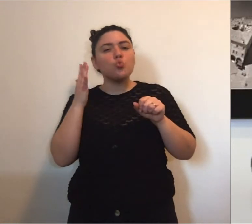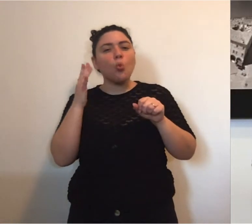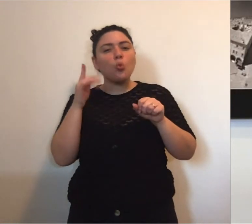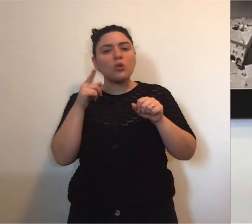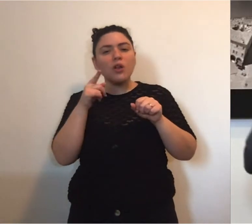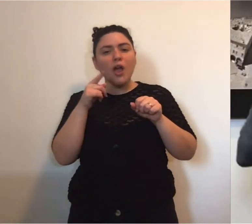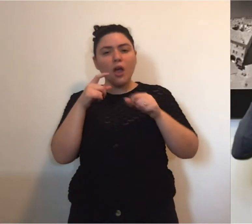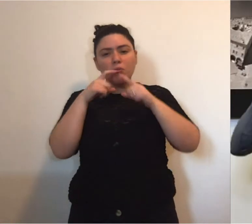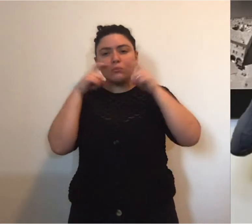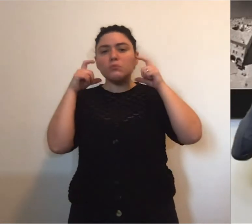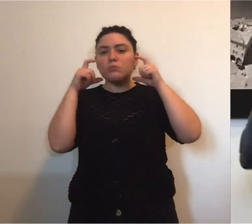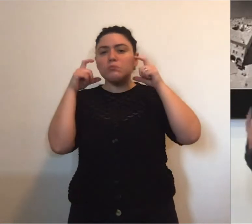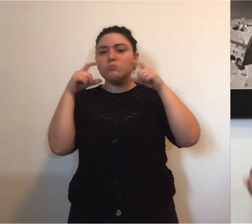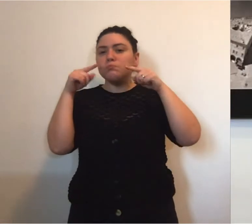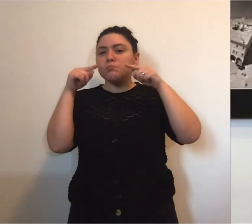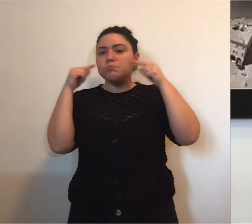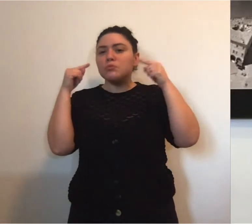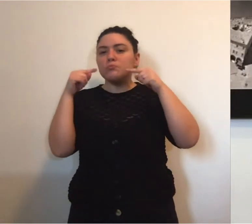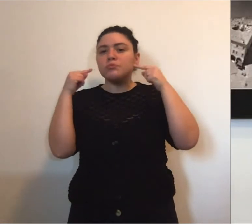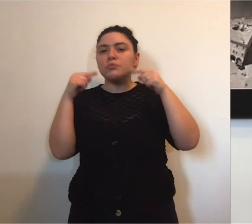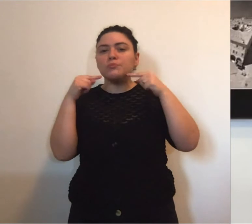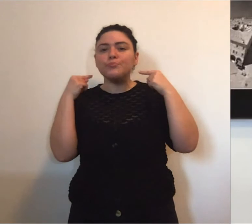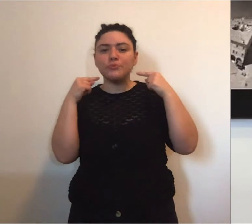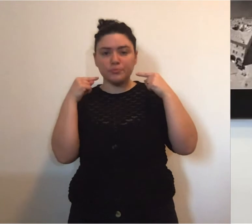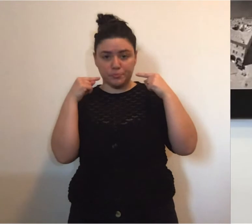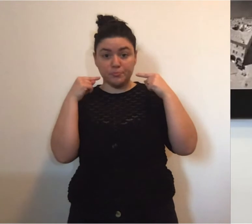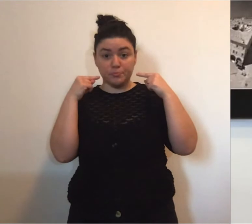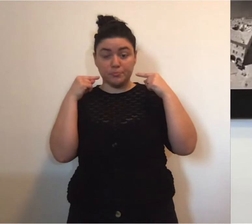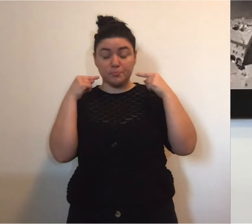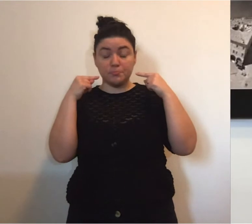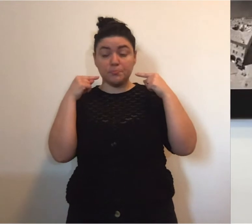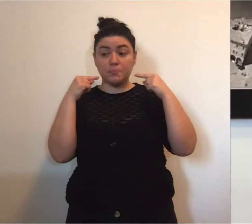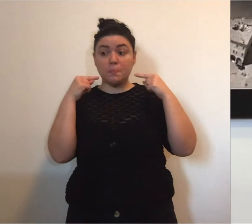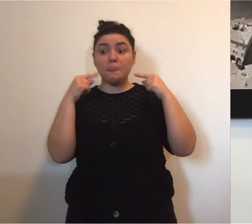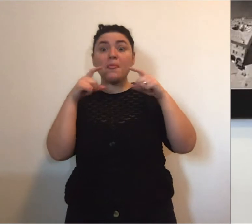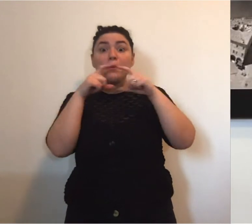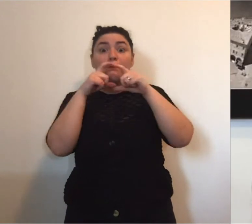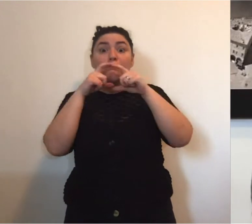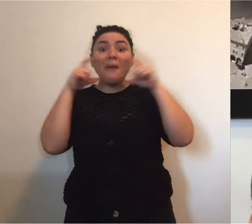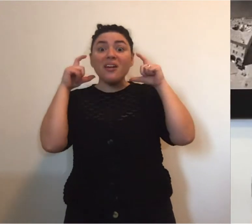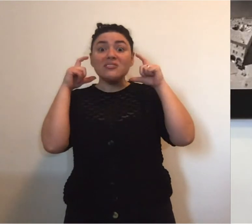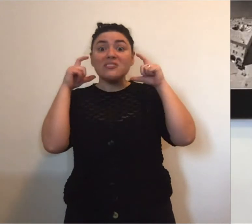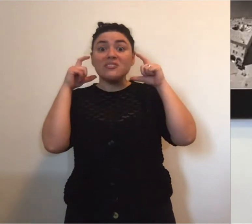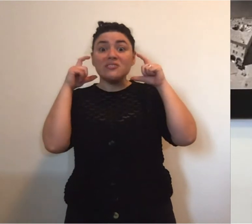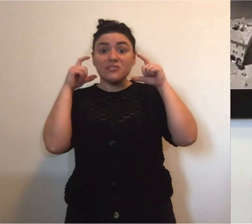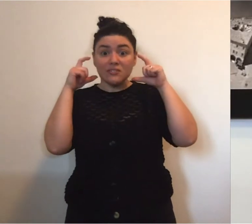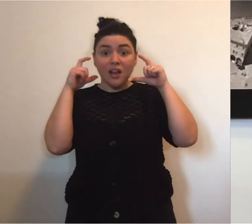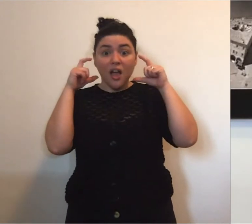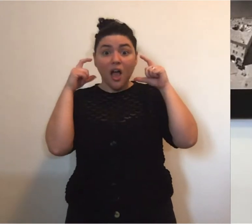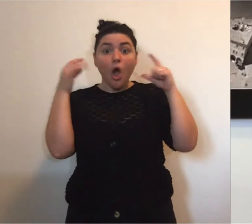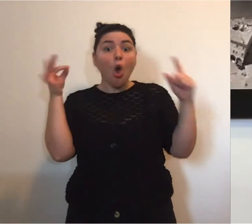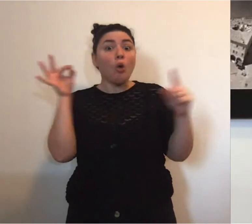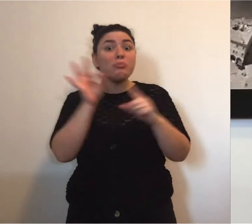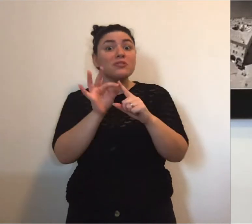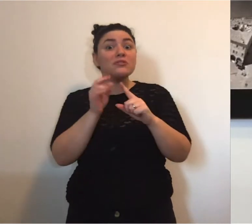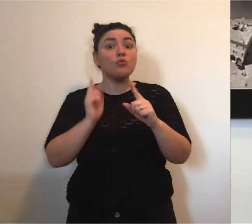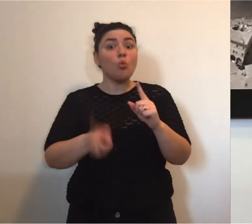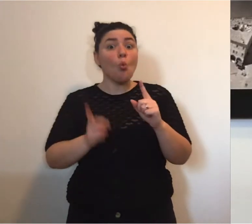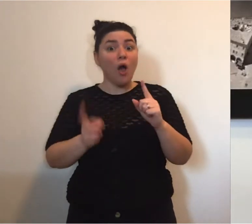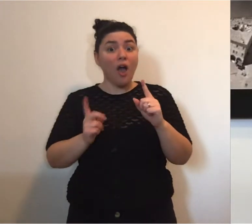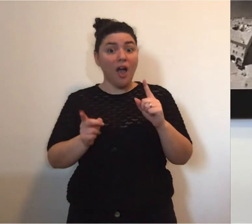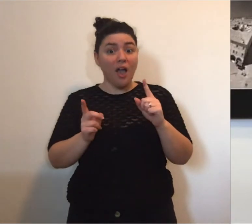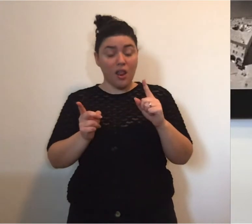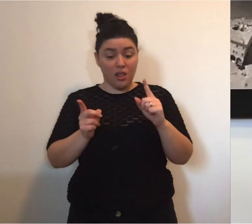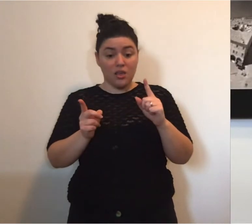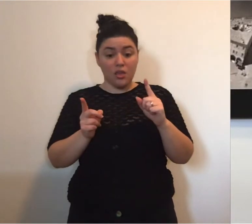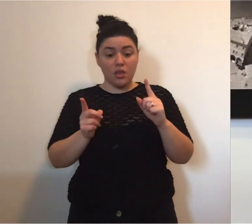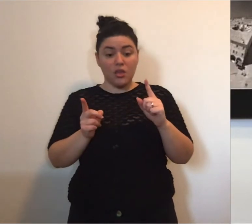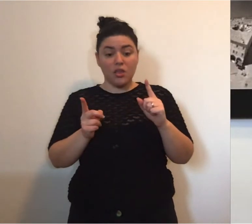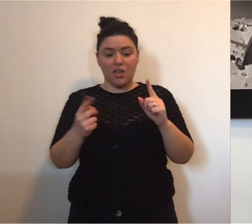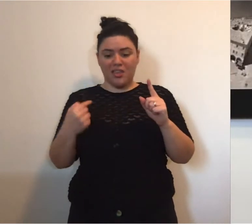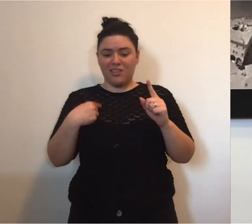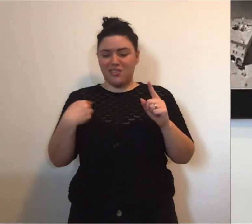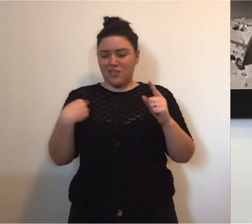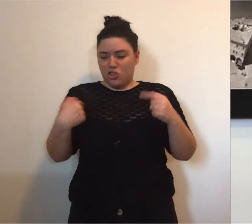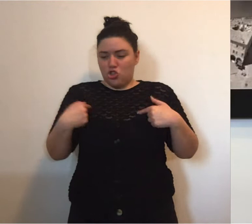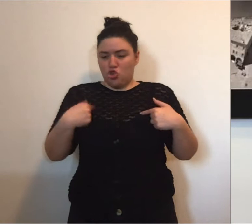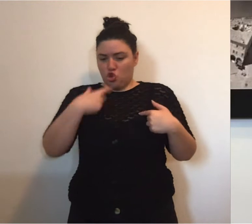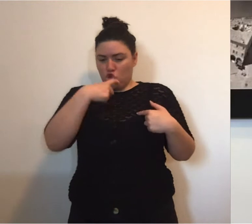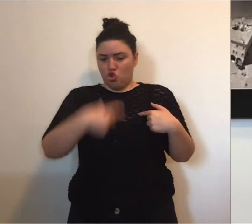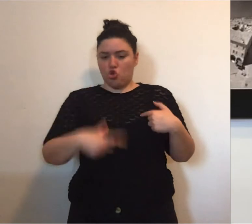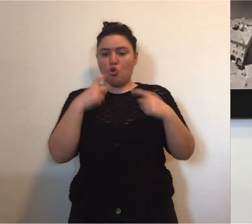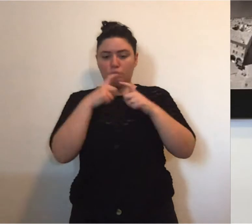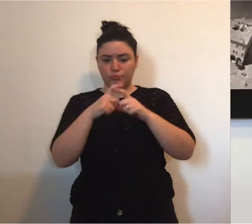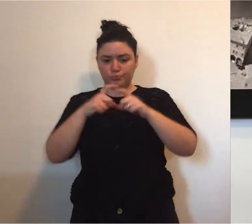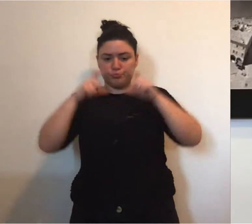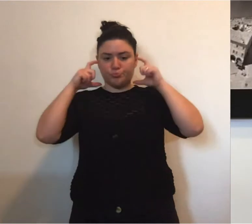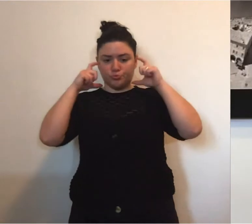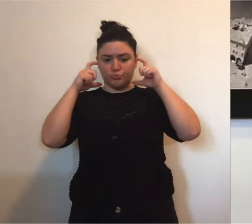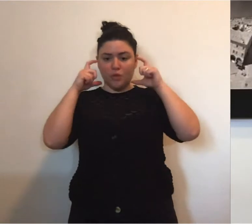bandelle laterali. Quella mascherina ha una funzione che è quella non di proteggere